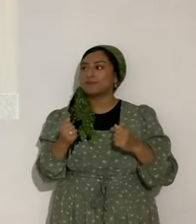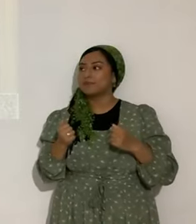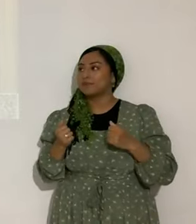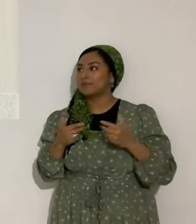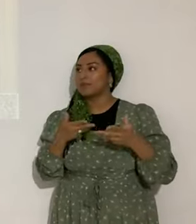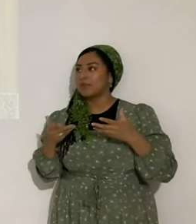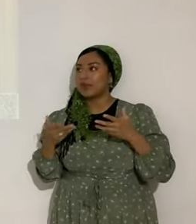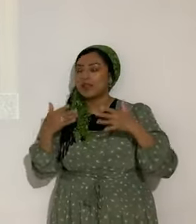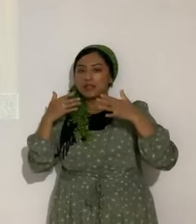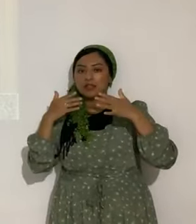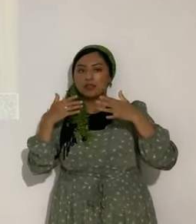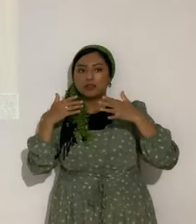Gozoso.